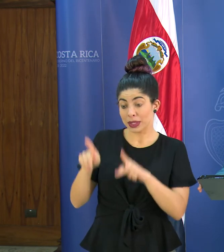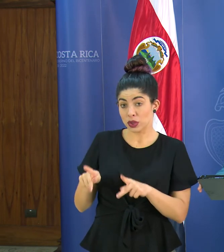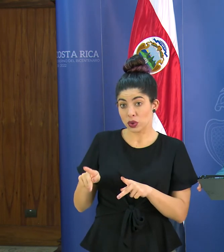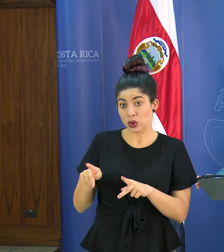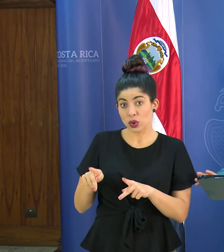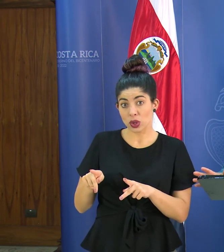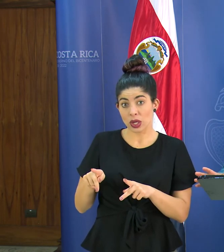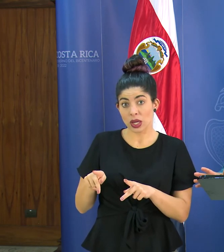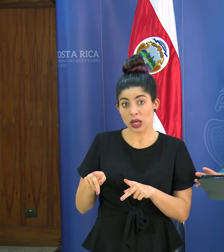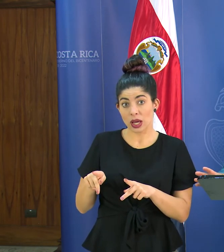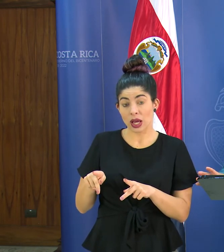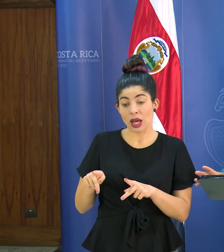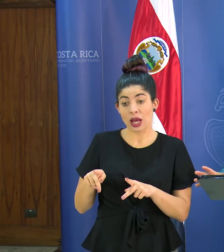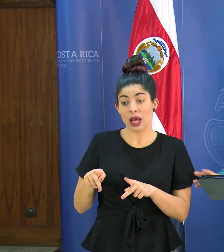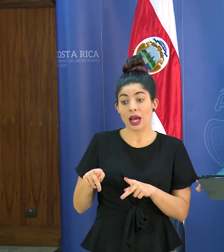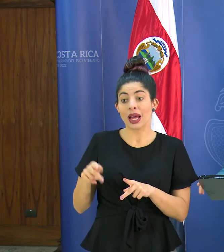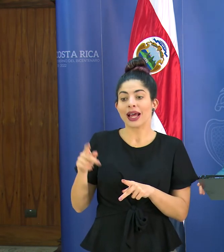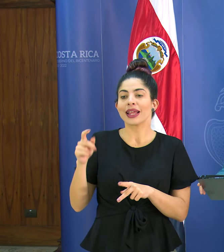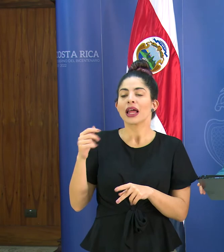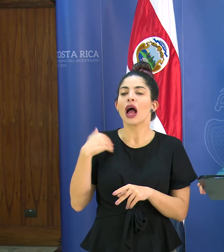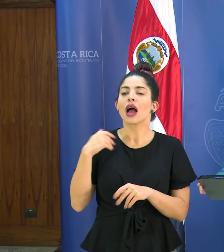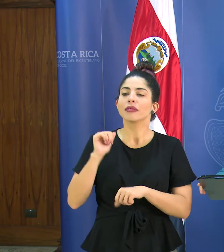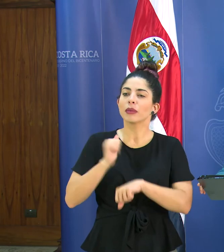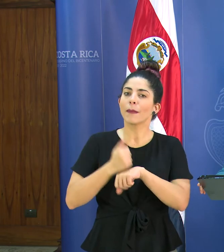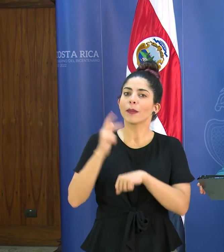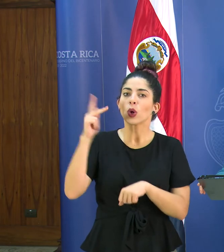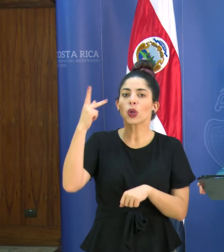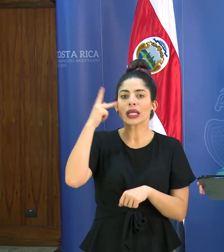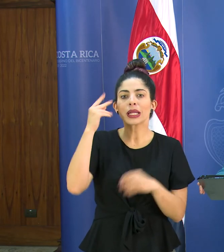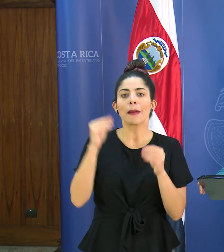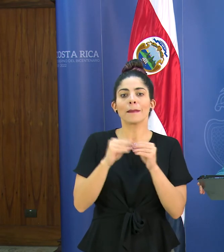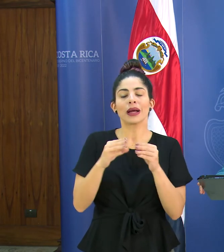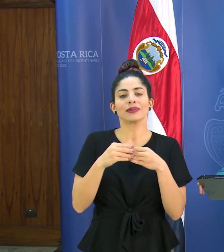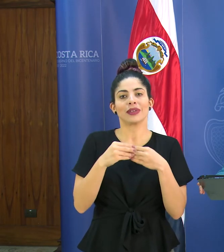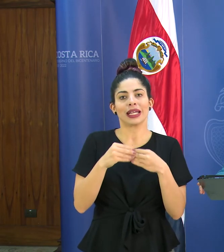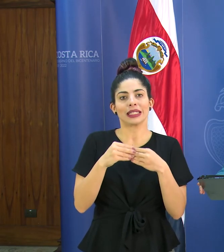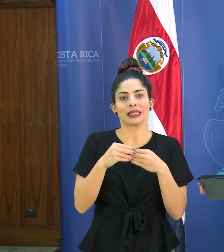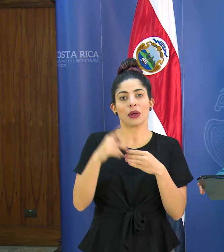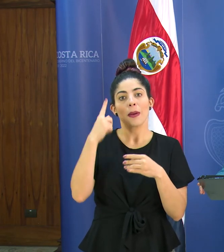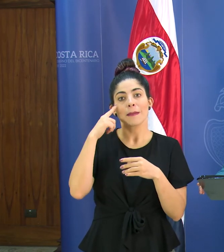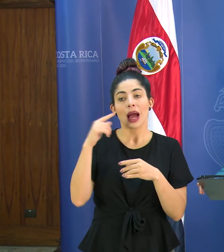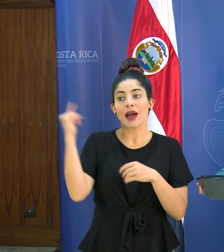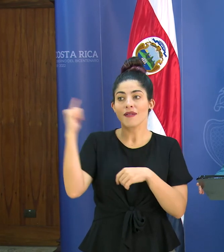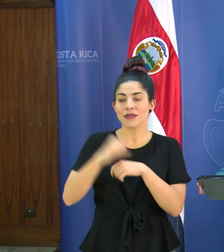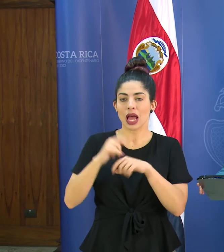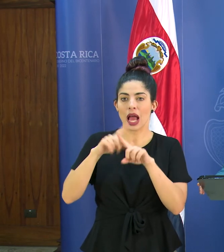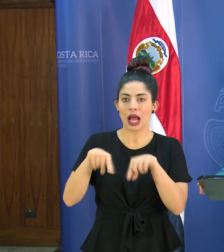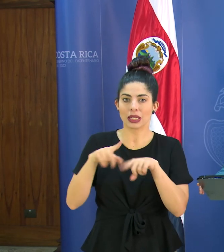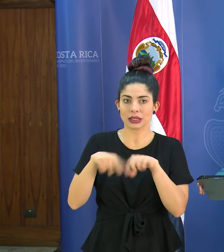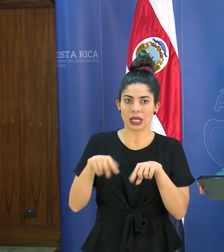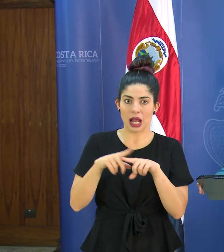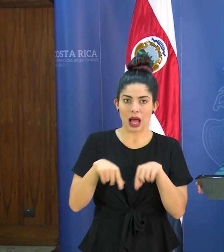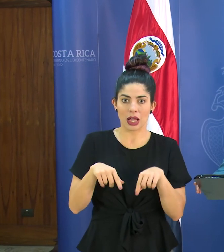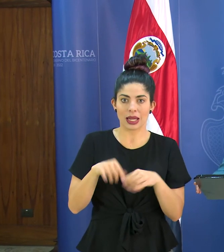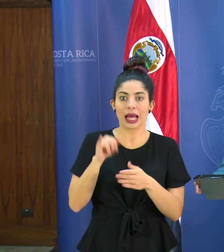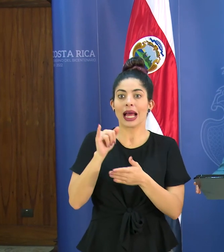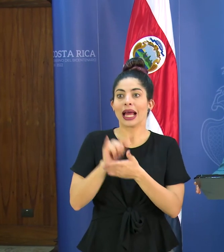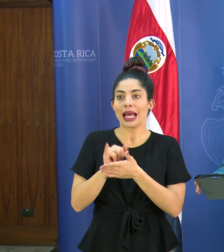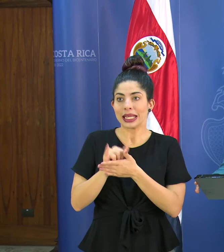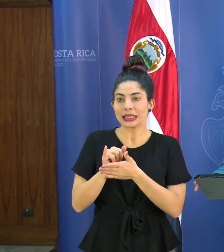tengamos políticas más flexibles de cancelación esa es